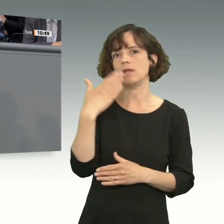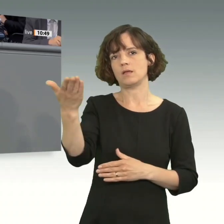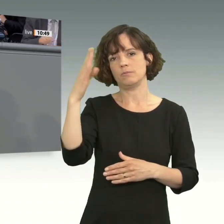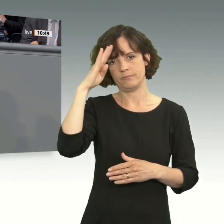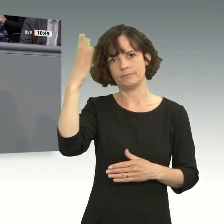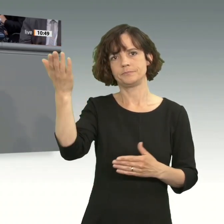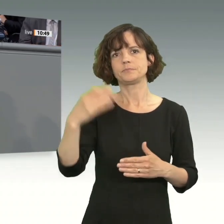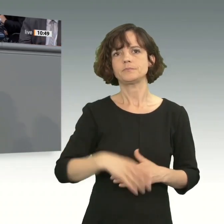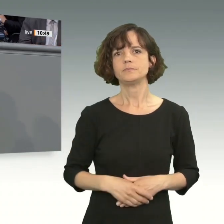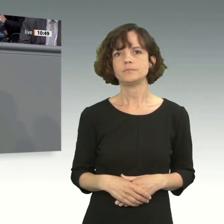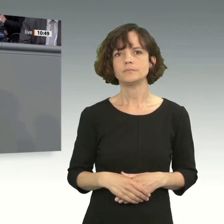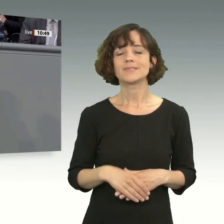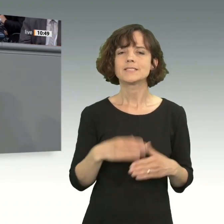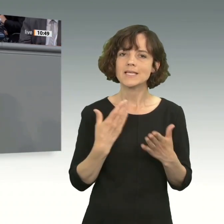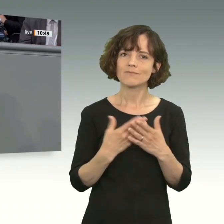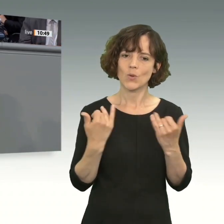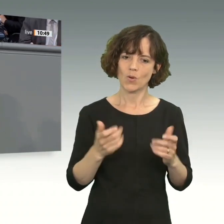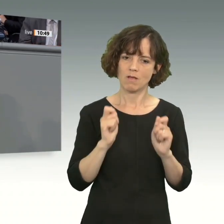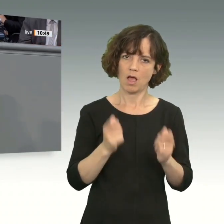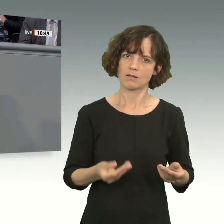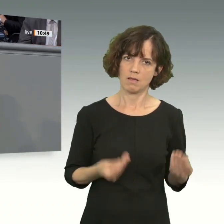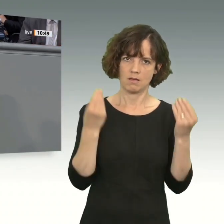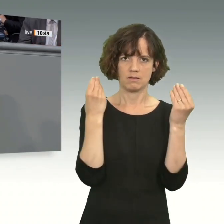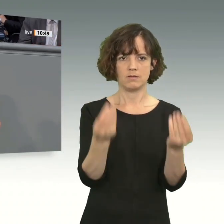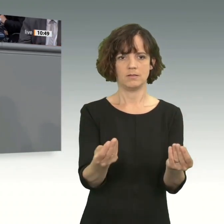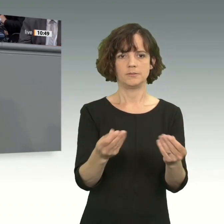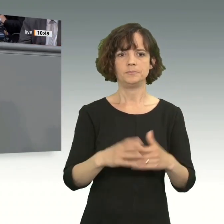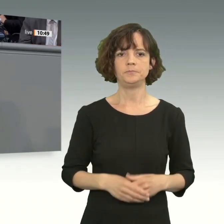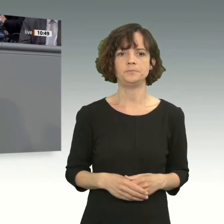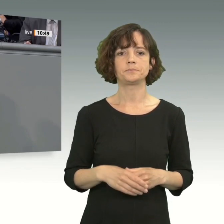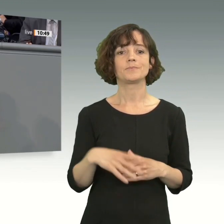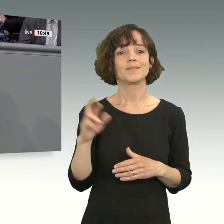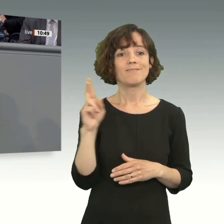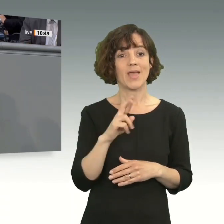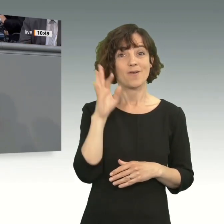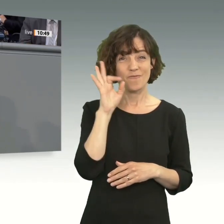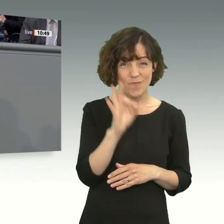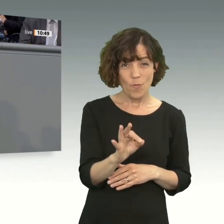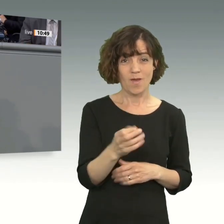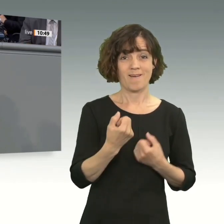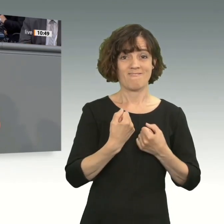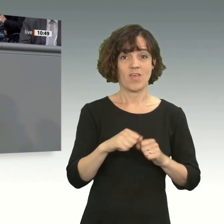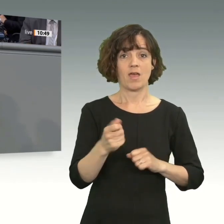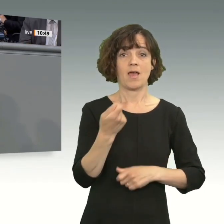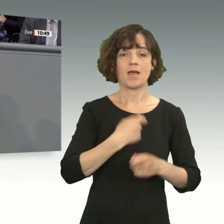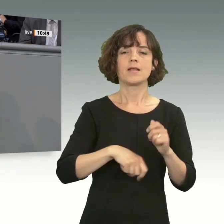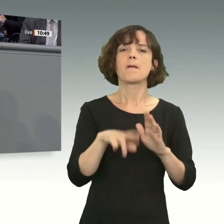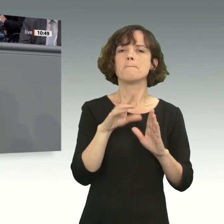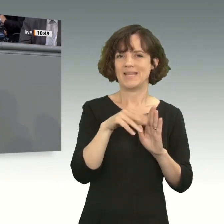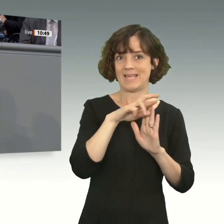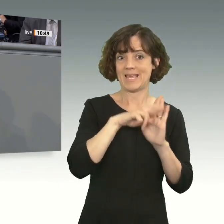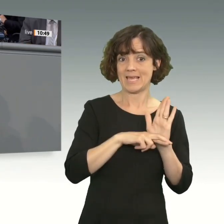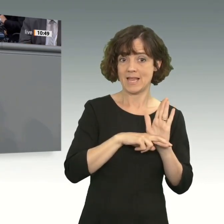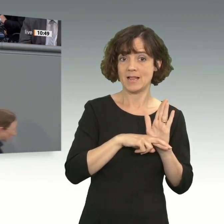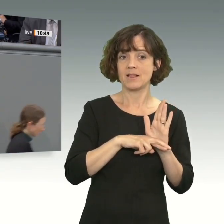haben. Deshalb bringen wir heute diesen Antrag ein. Wer für Freihandel ist, wer für regelbasierten Freihandel ist,